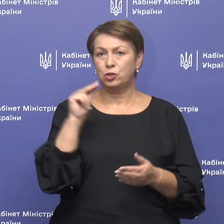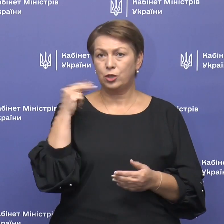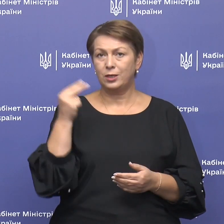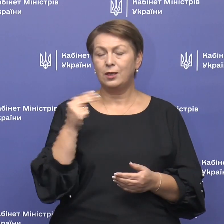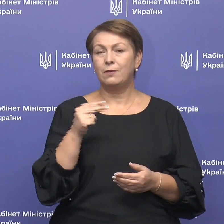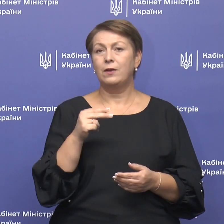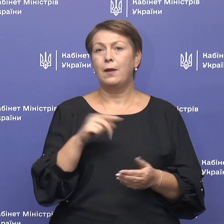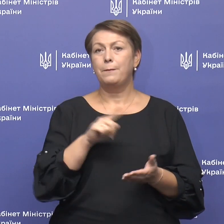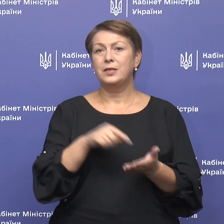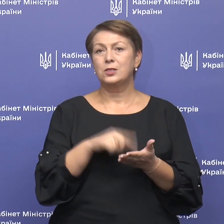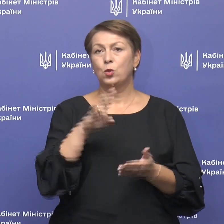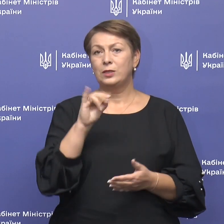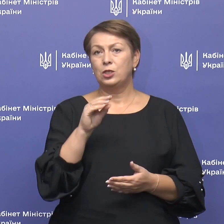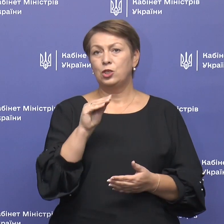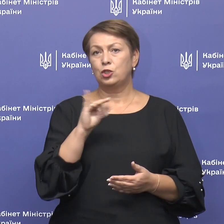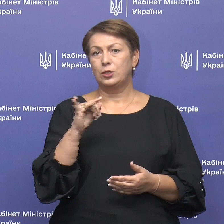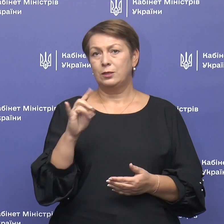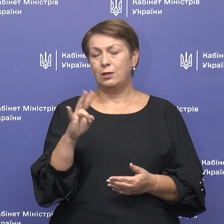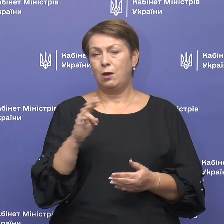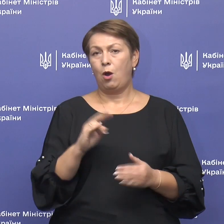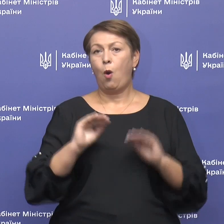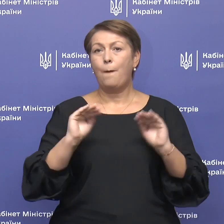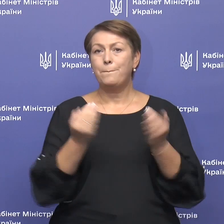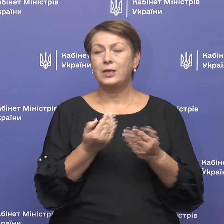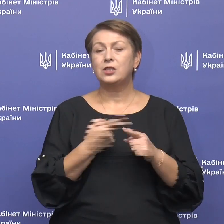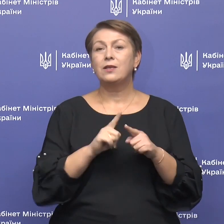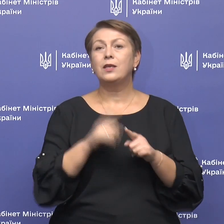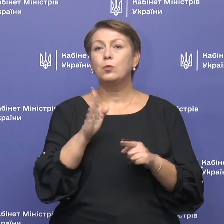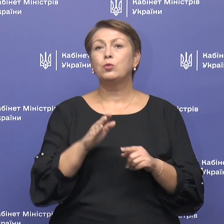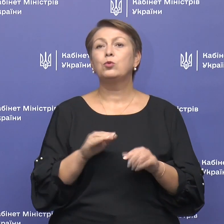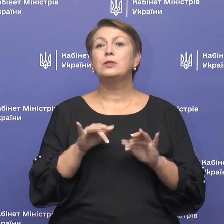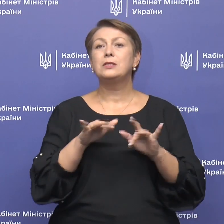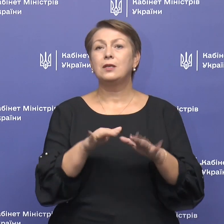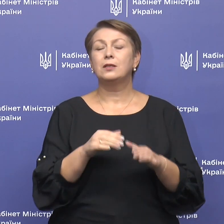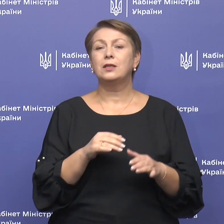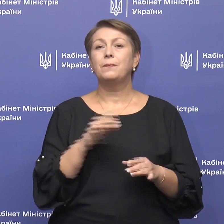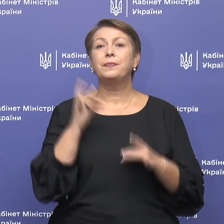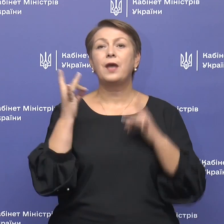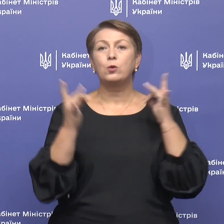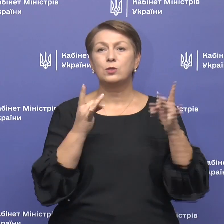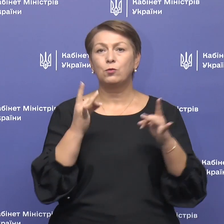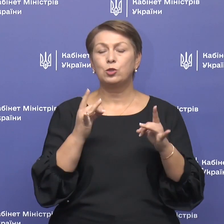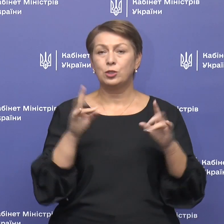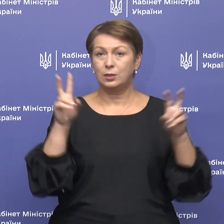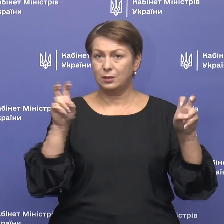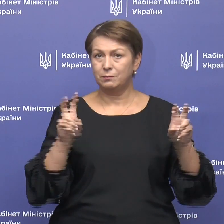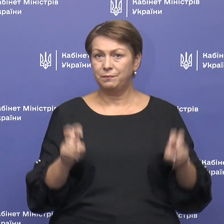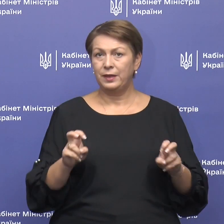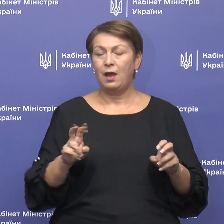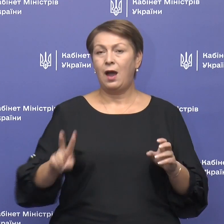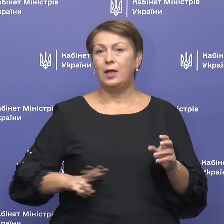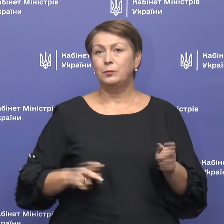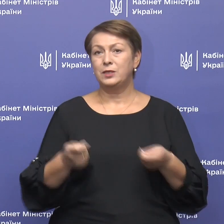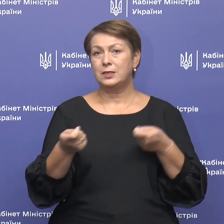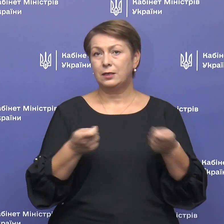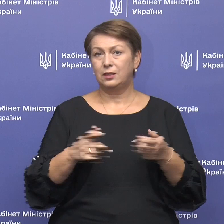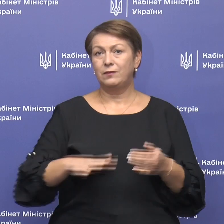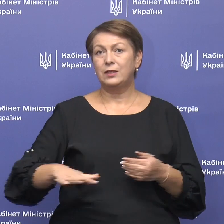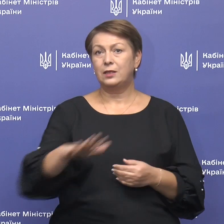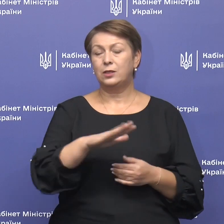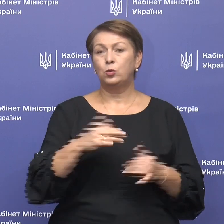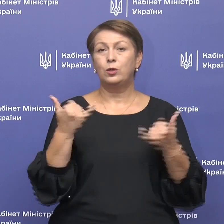місто Ніжин. Обмеження, які будуть діяти на озвучених адміністративних територіях, сьогодні